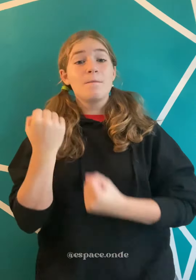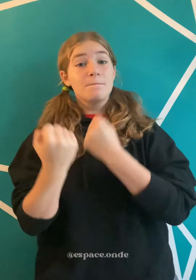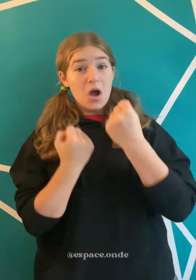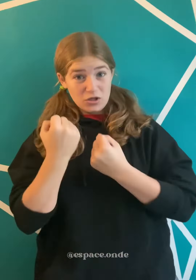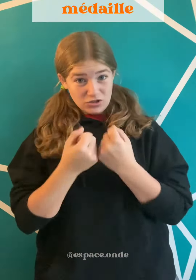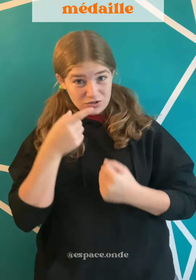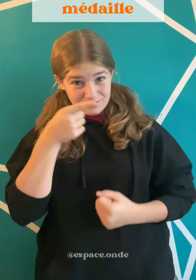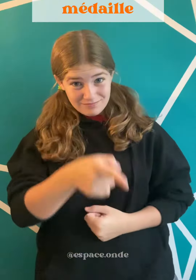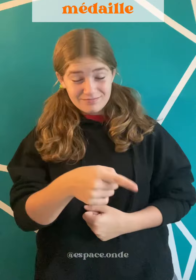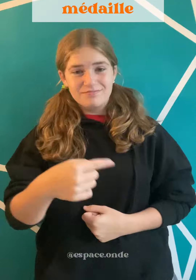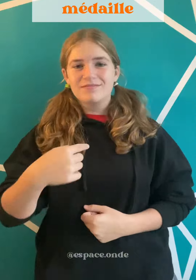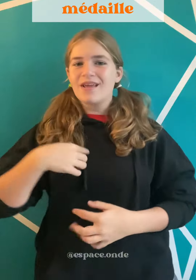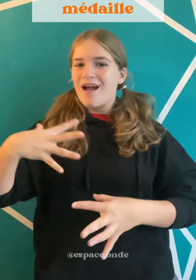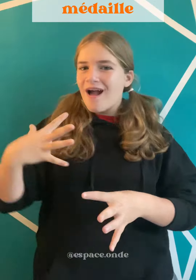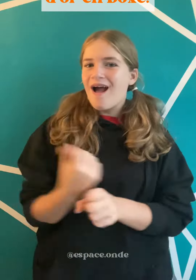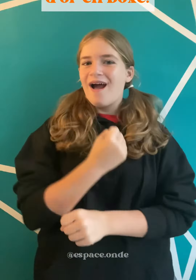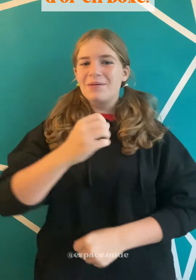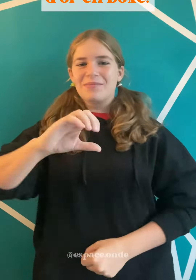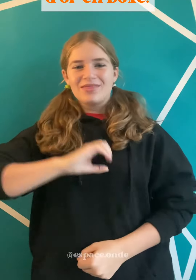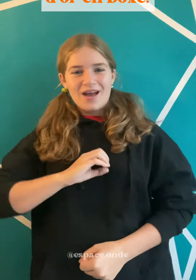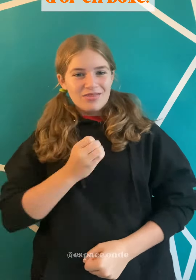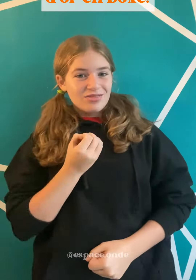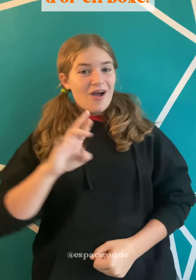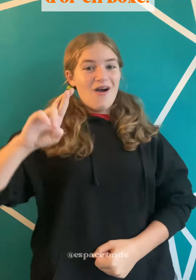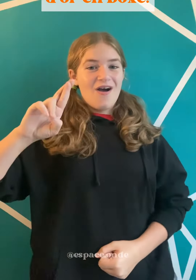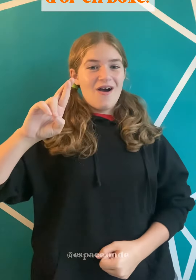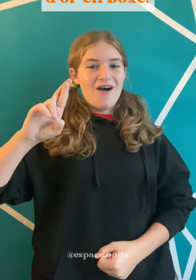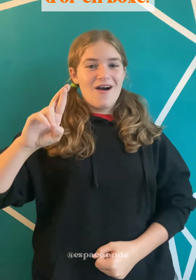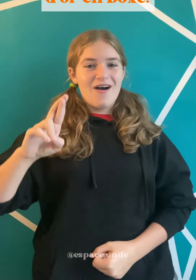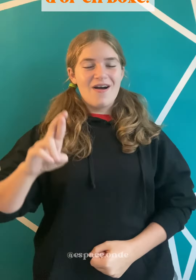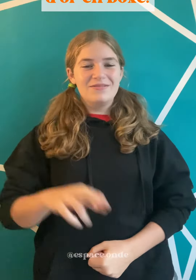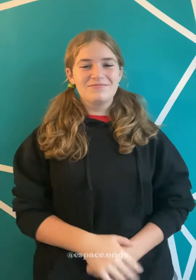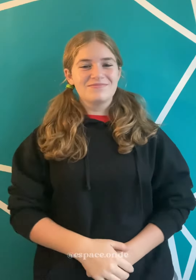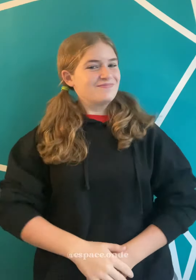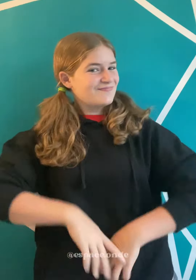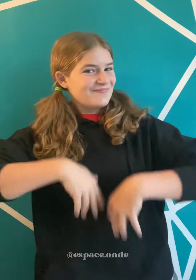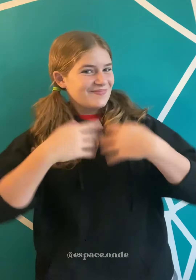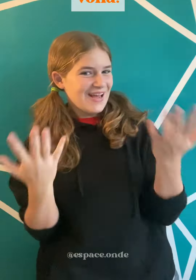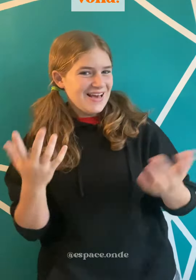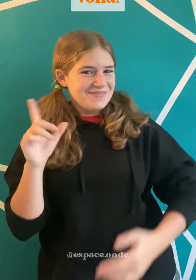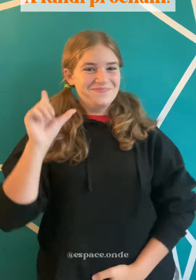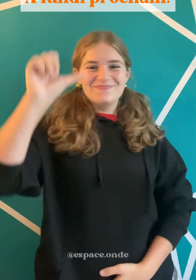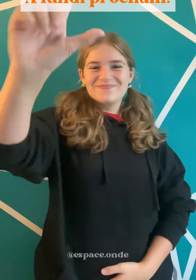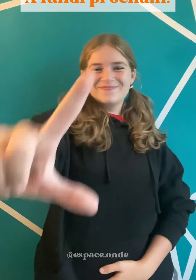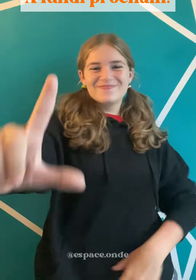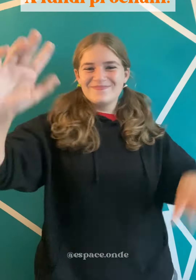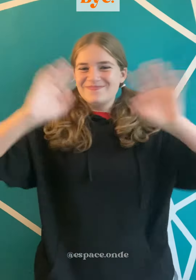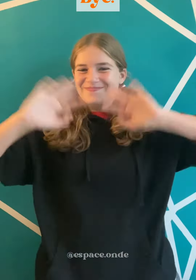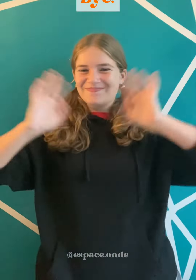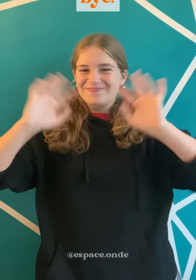J'ai gagné une médaille d'or en boxe. Voilà! À lundi prochain! Bye! Bye! Sous